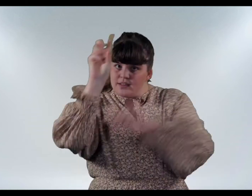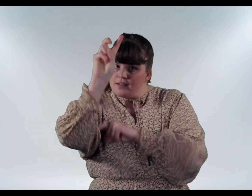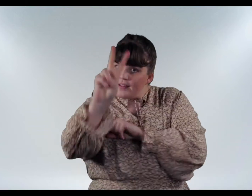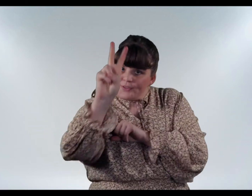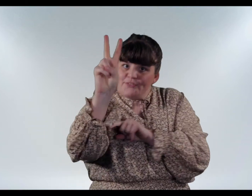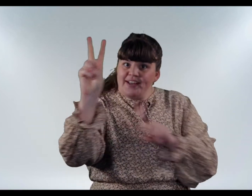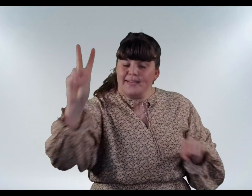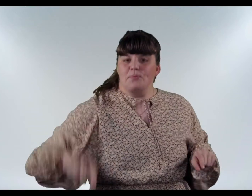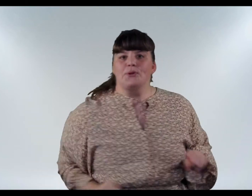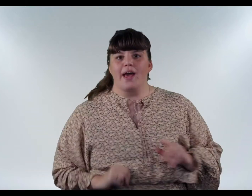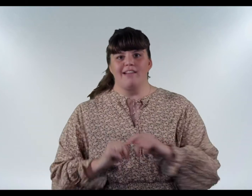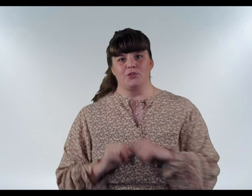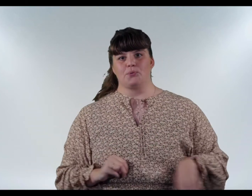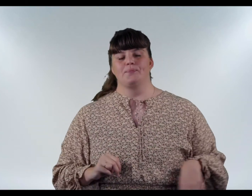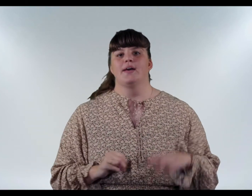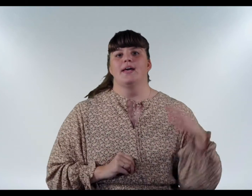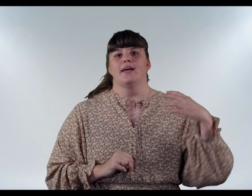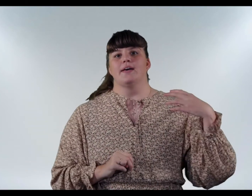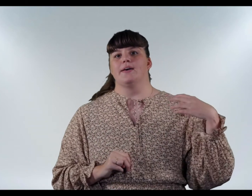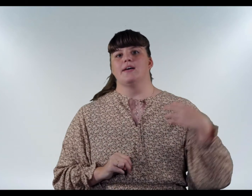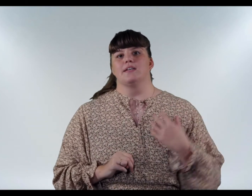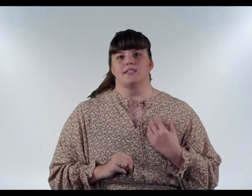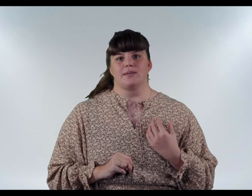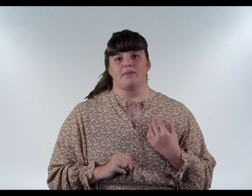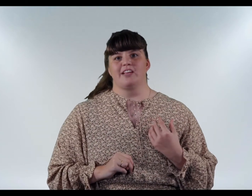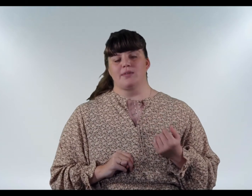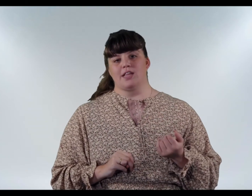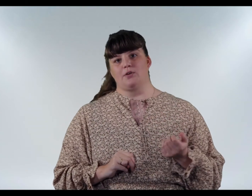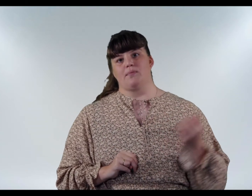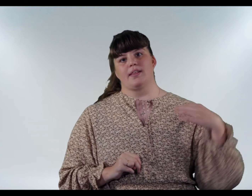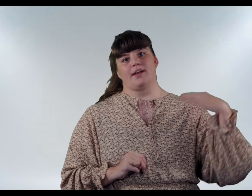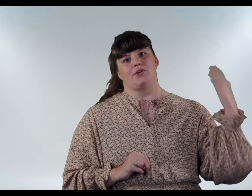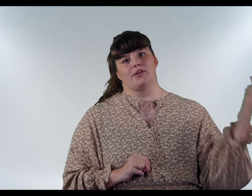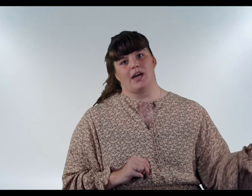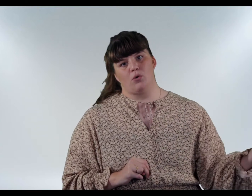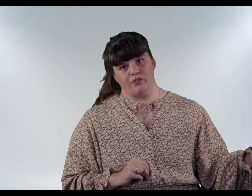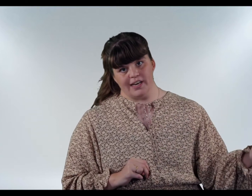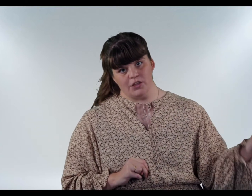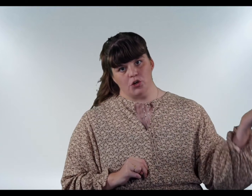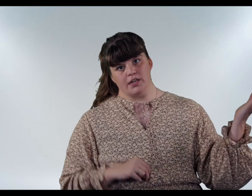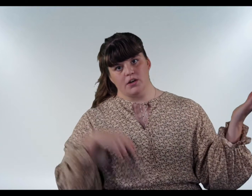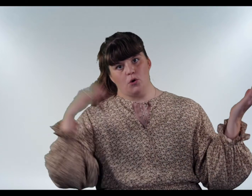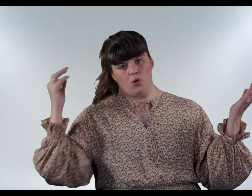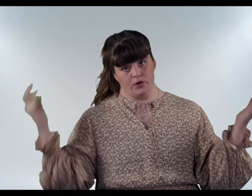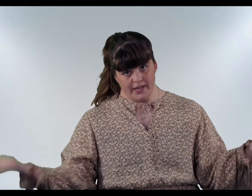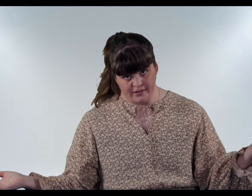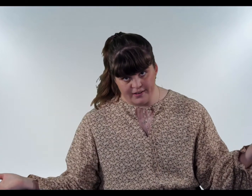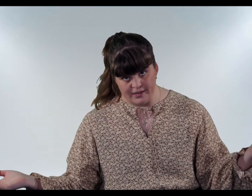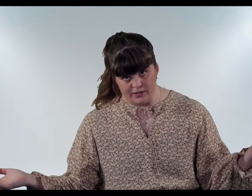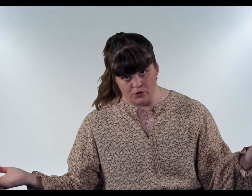Þetta er tvær típur af leiðtóum sem við ætlum að tala um. Það eru jákvæði leiðtóar og neikvæði leiðtóar.